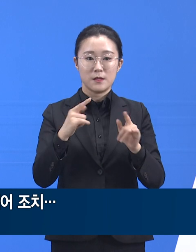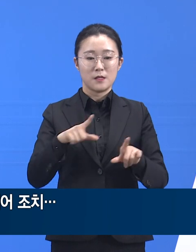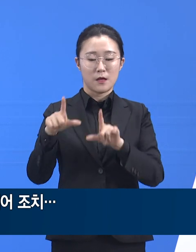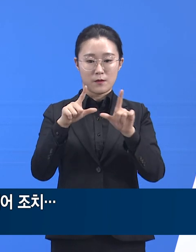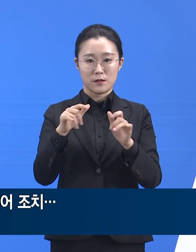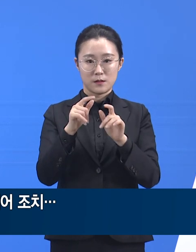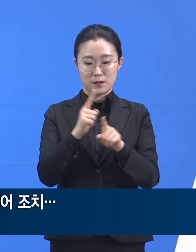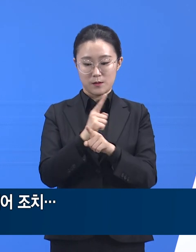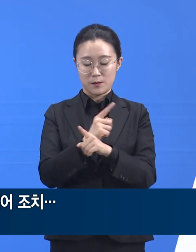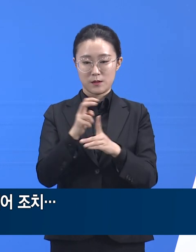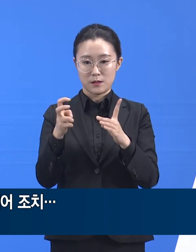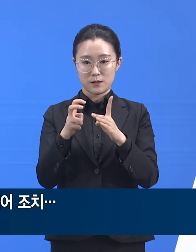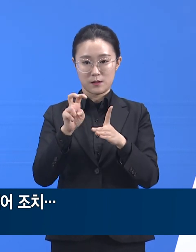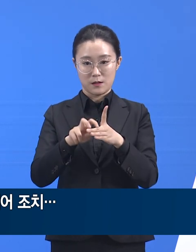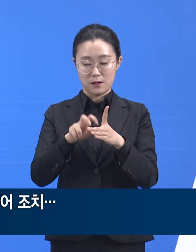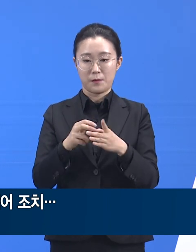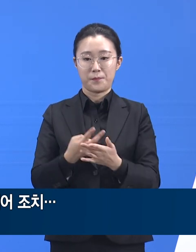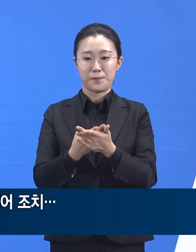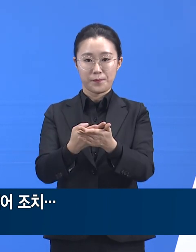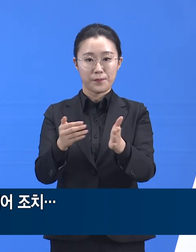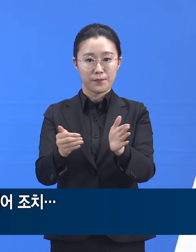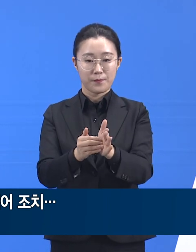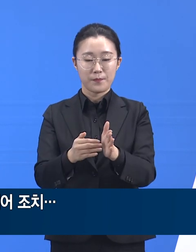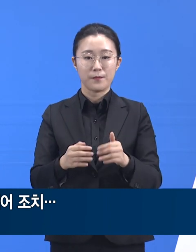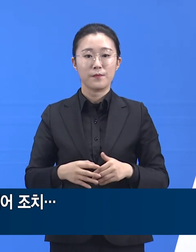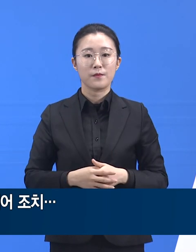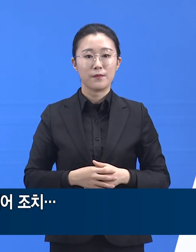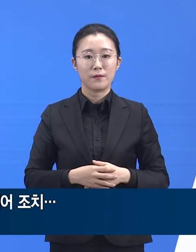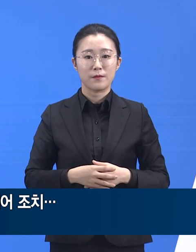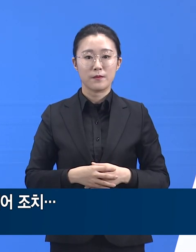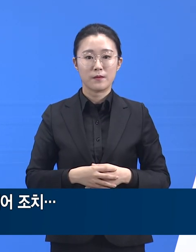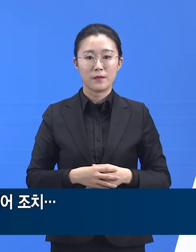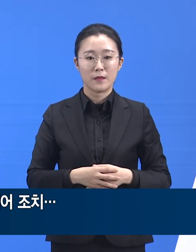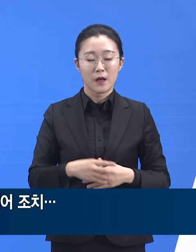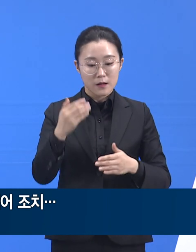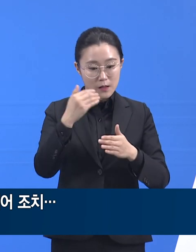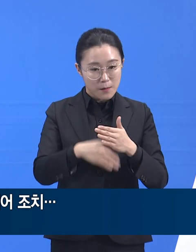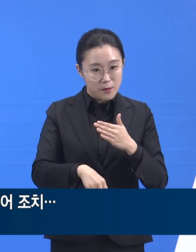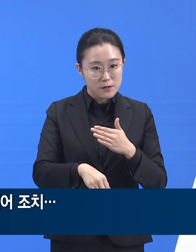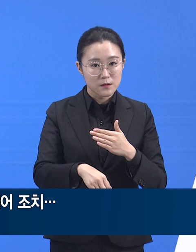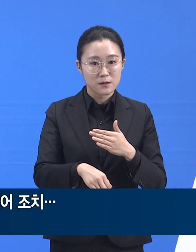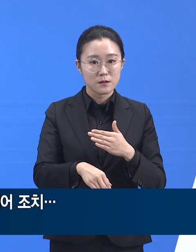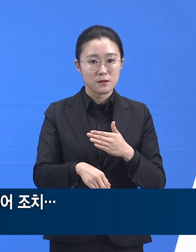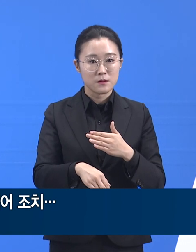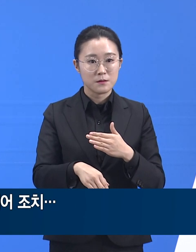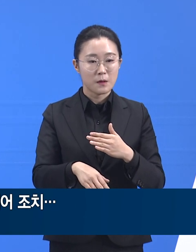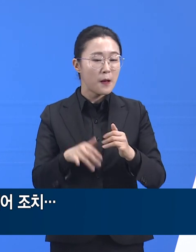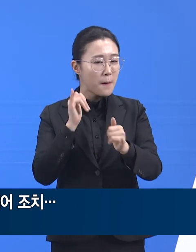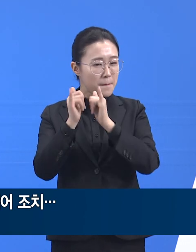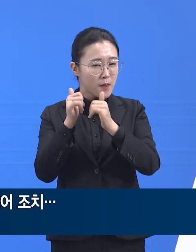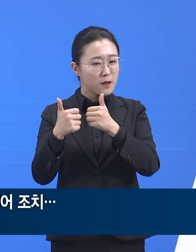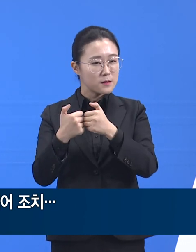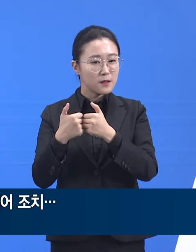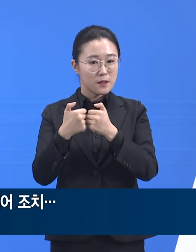전체 모니터링 인원 중 31명에 대해서는 쌍방향 상담 서비스도 진행되었습니다.